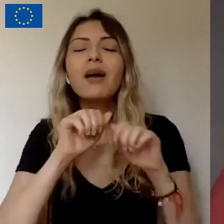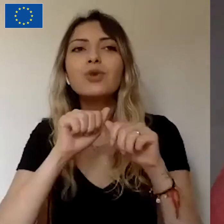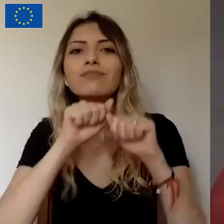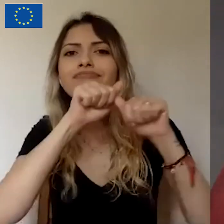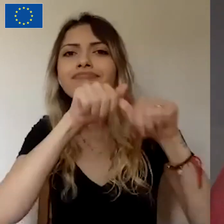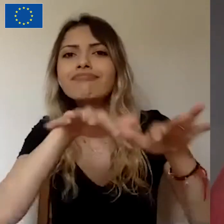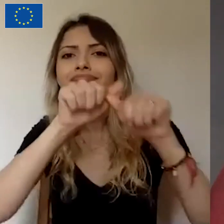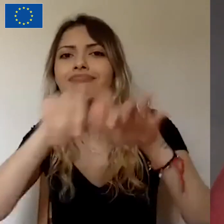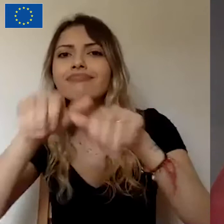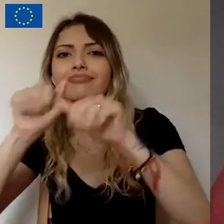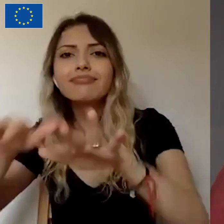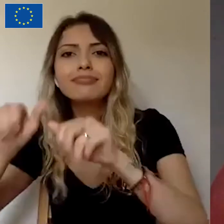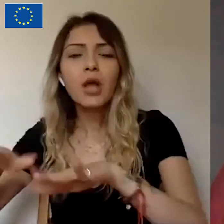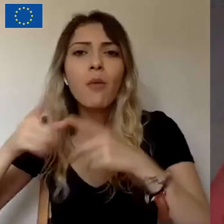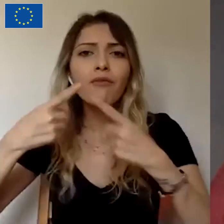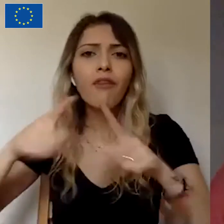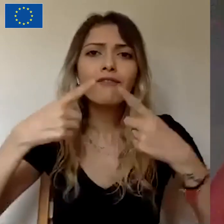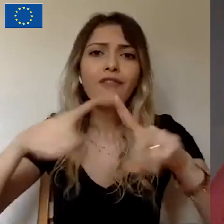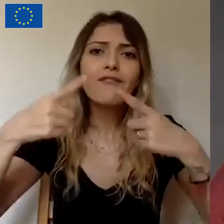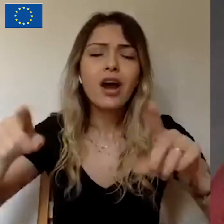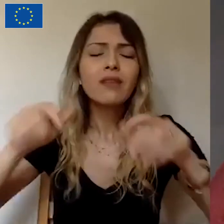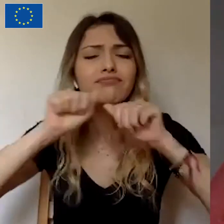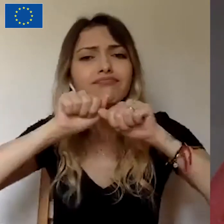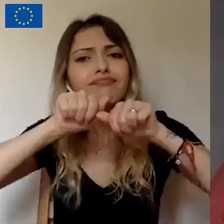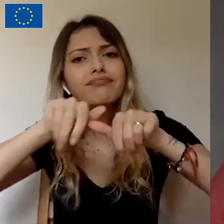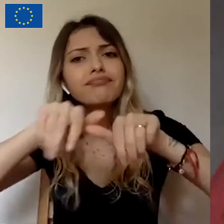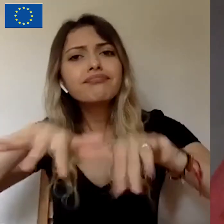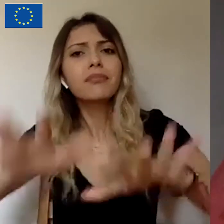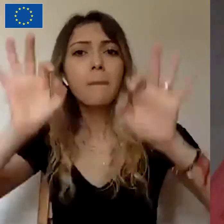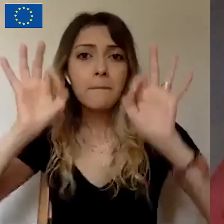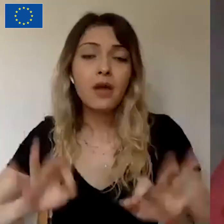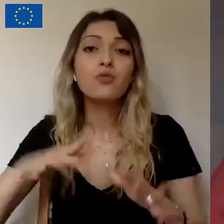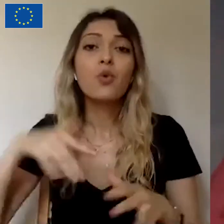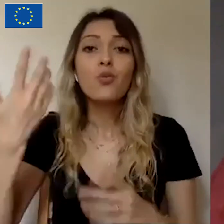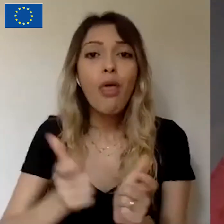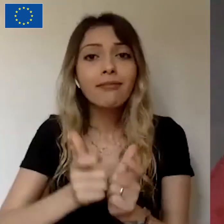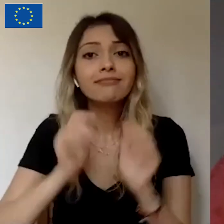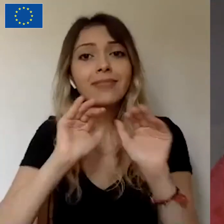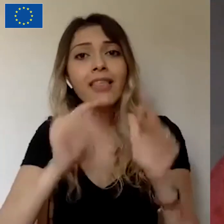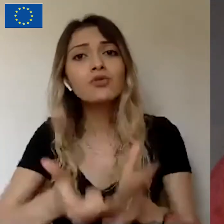konuşularak yayılan ve destekçinizin çoğaldığı projeler oluyor.